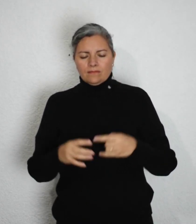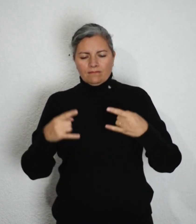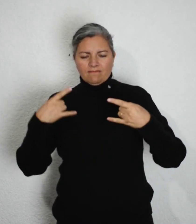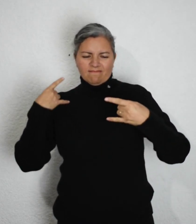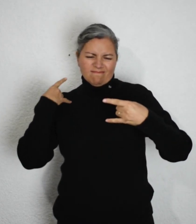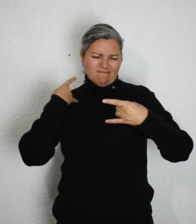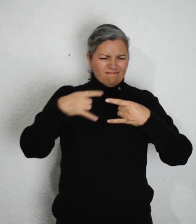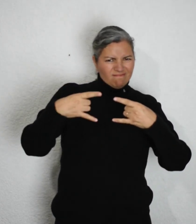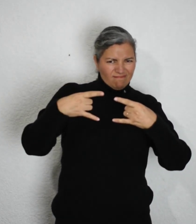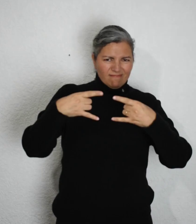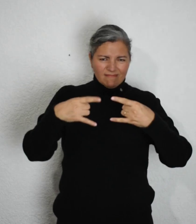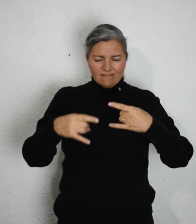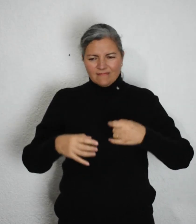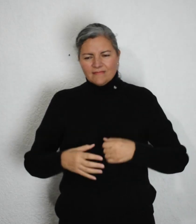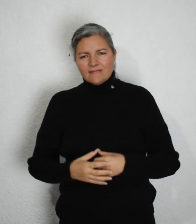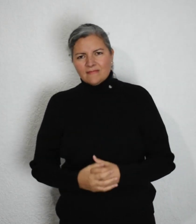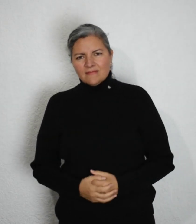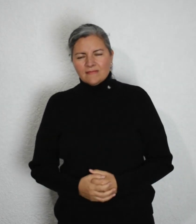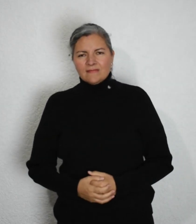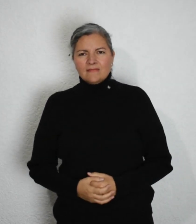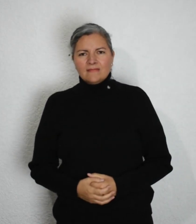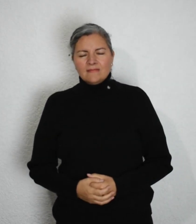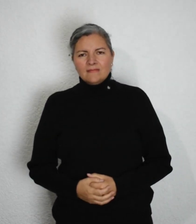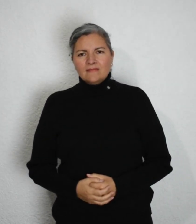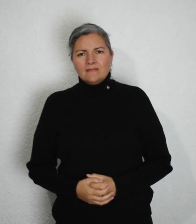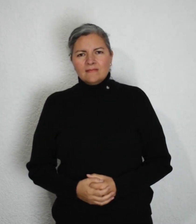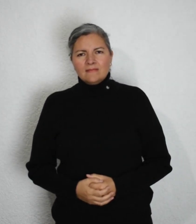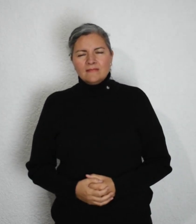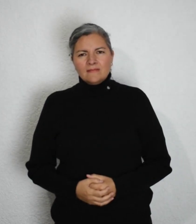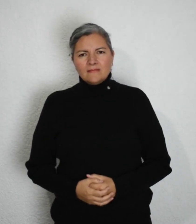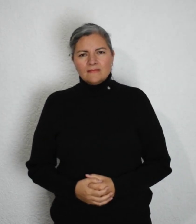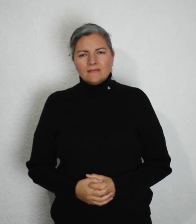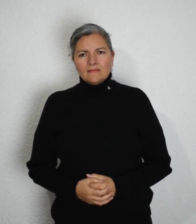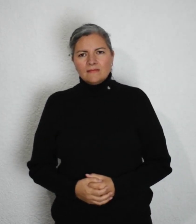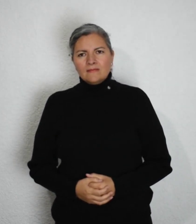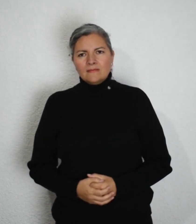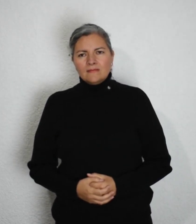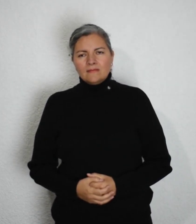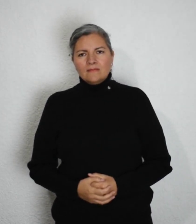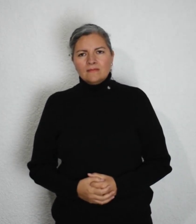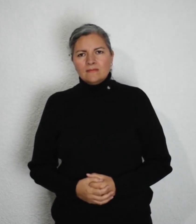relaciones no consensuadas,